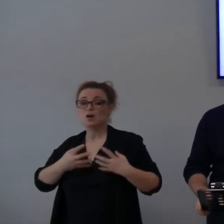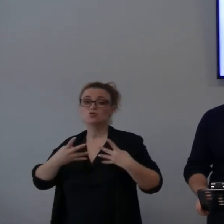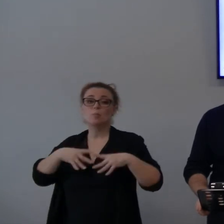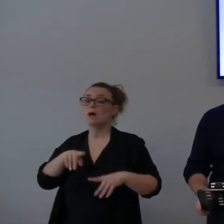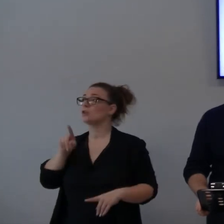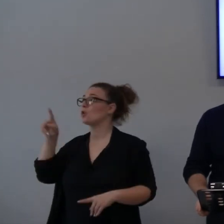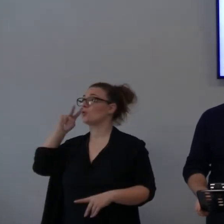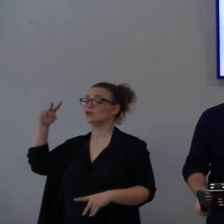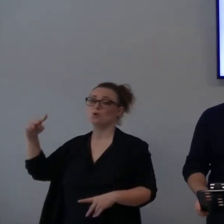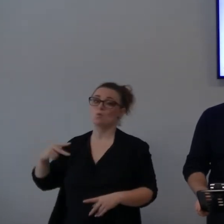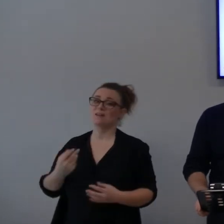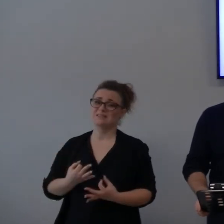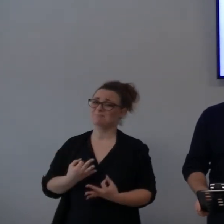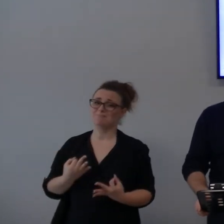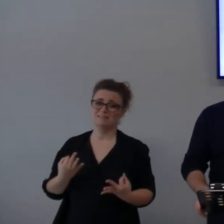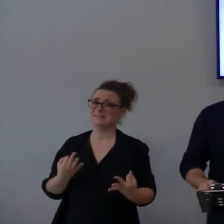Assolutamente no.